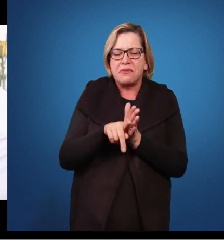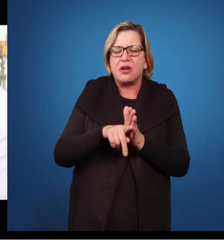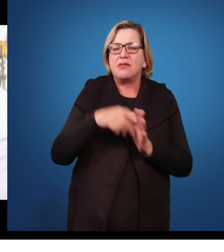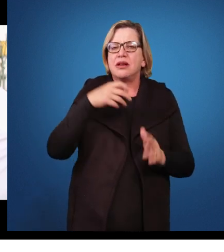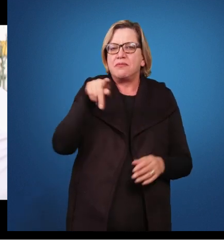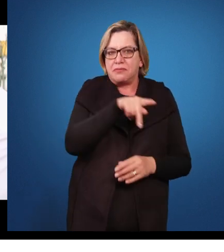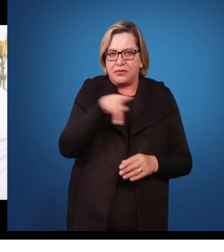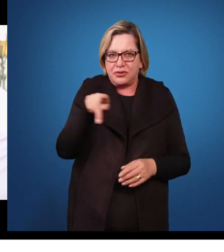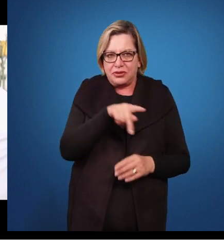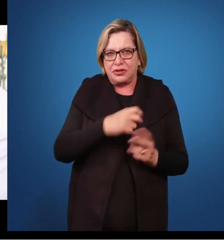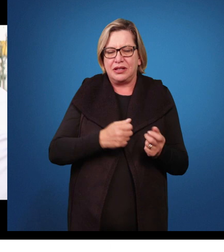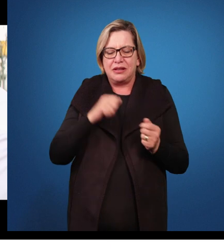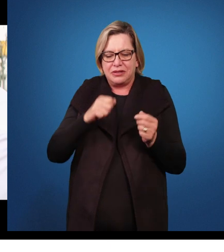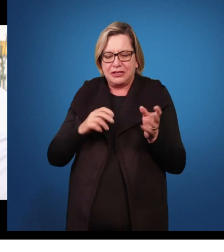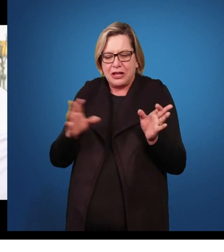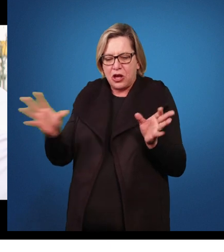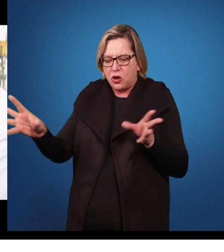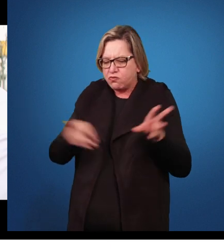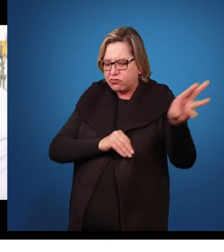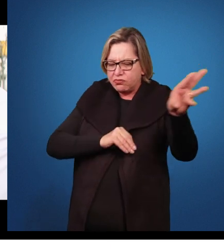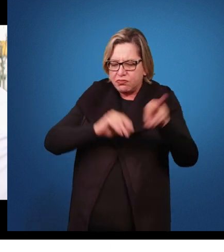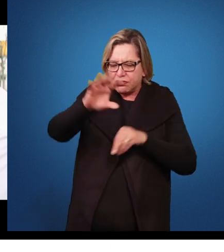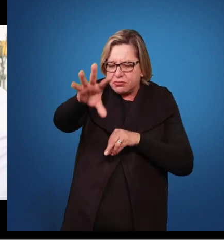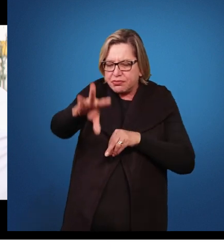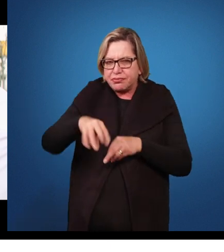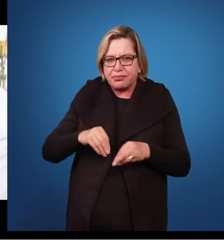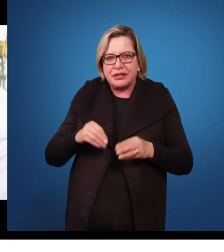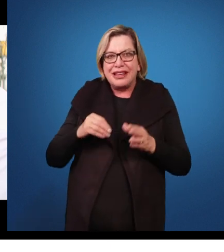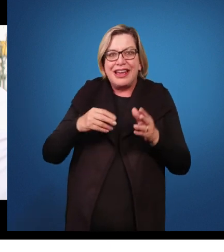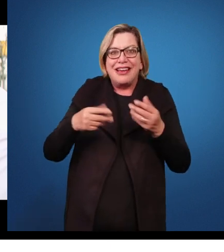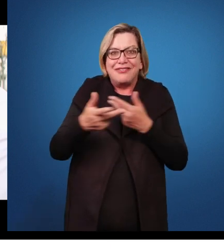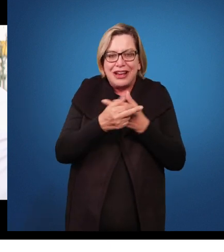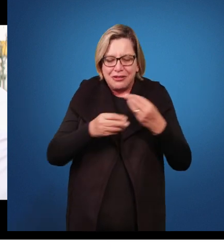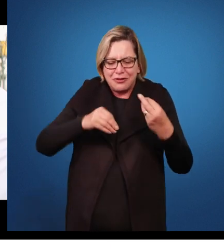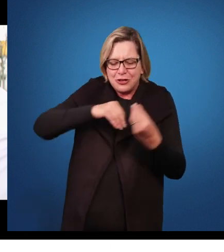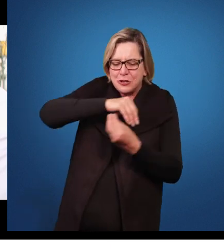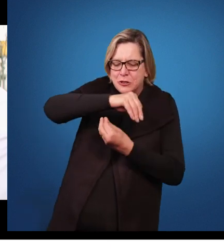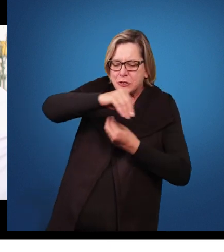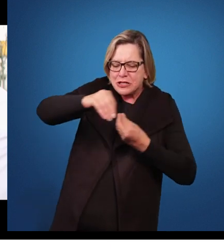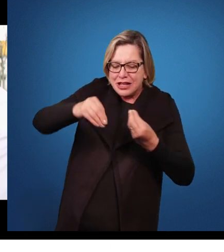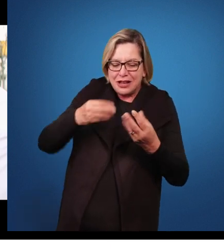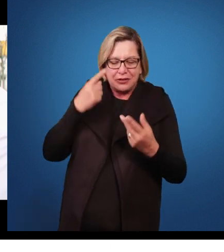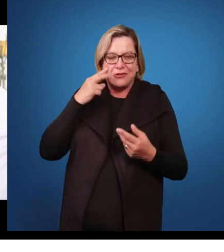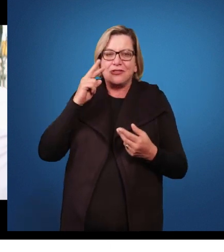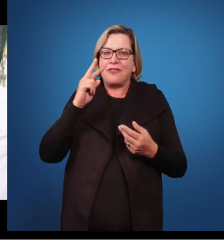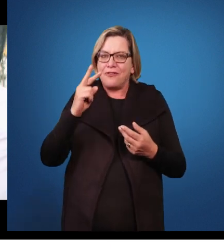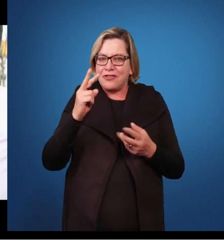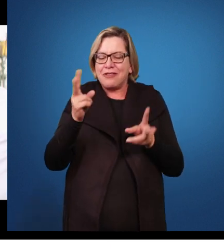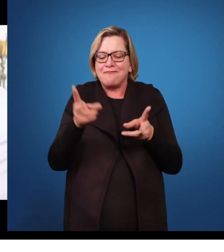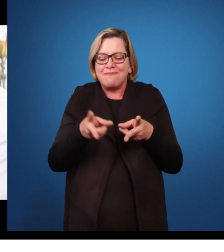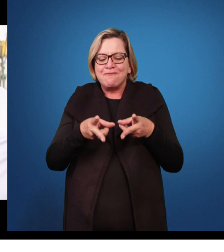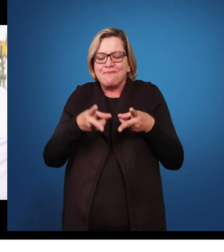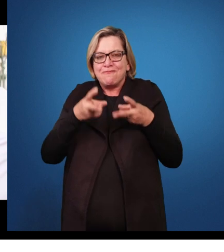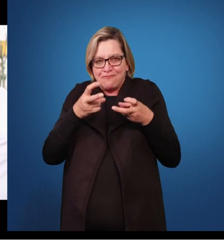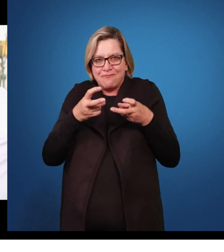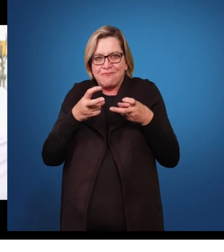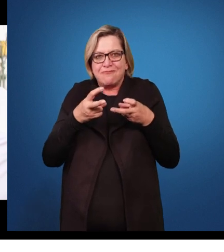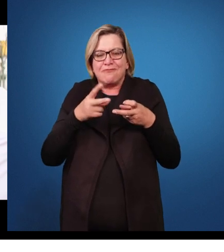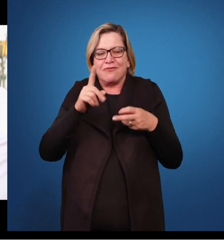Você tem que juntar muitos elementos para que você feche uma avaliação diagnóstica. E isso é muito caro. Outra